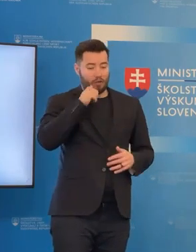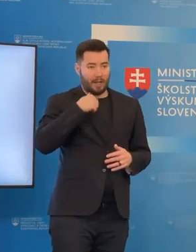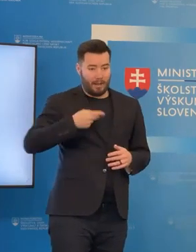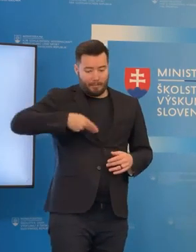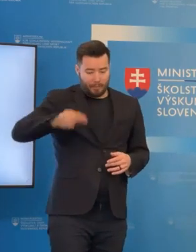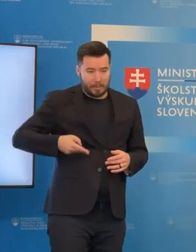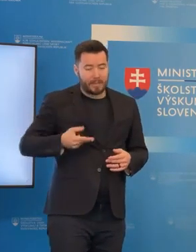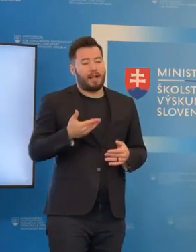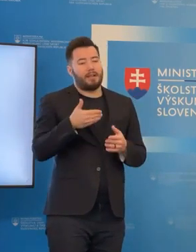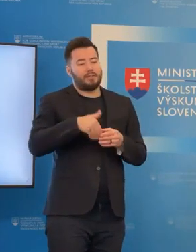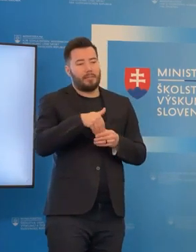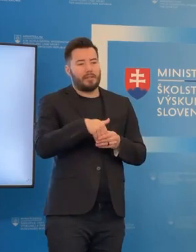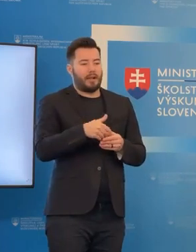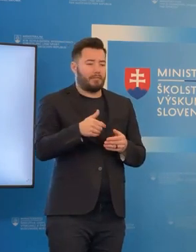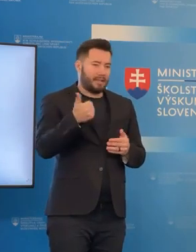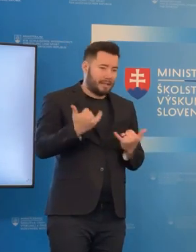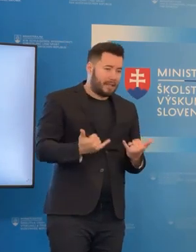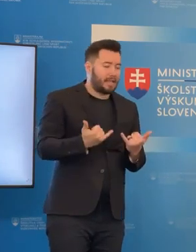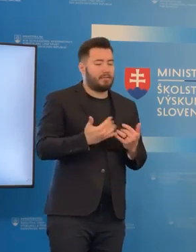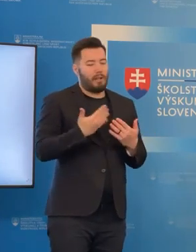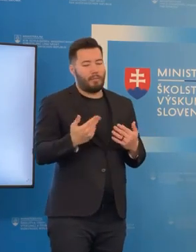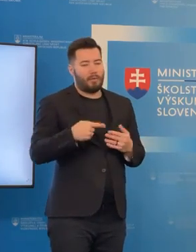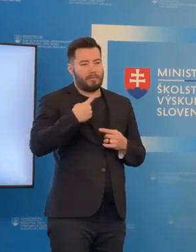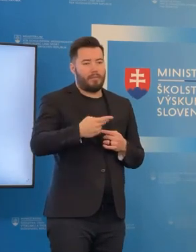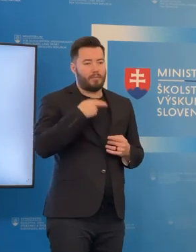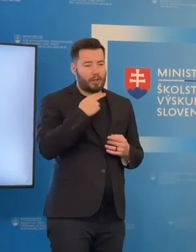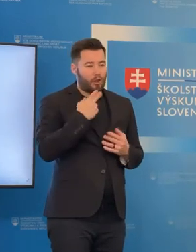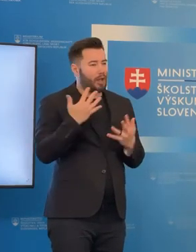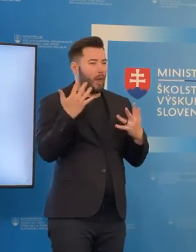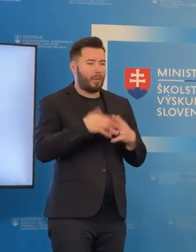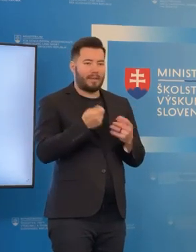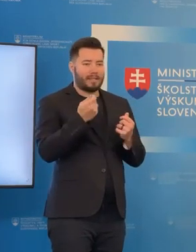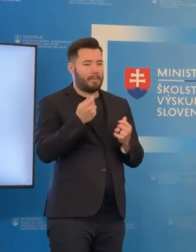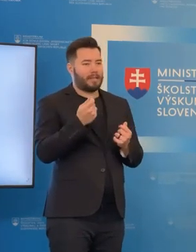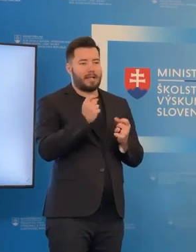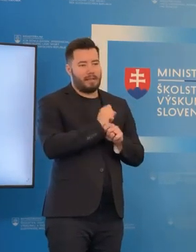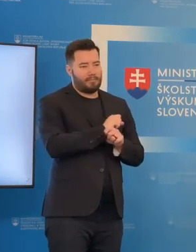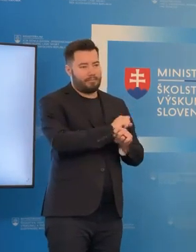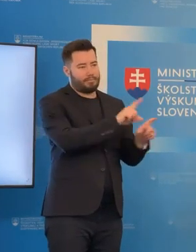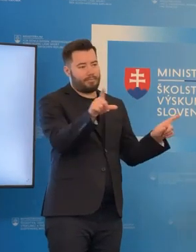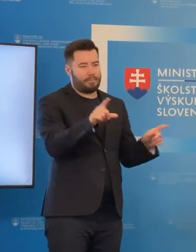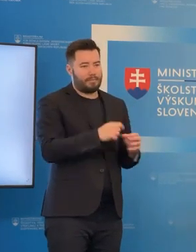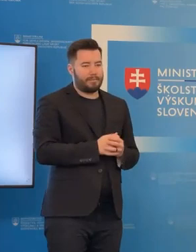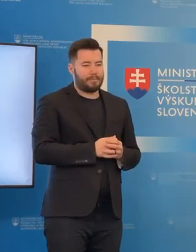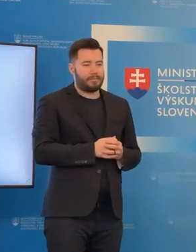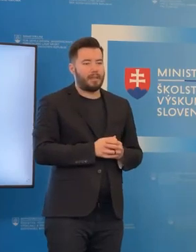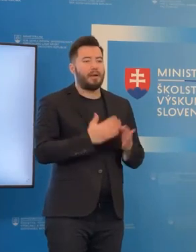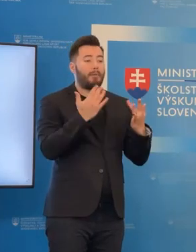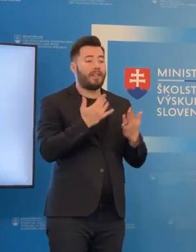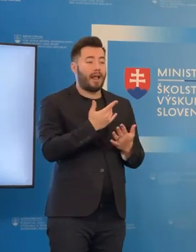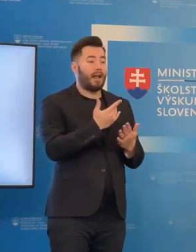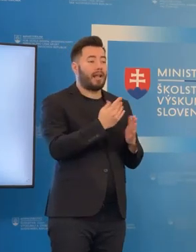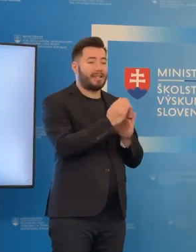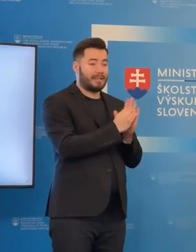predpokladám, že v priebehu dnešného respektíve pondelňajšieho dňa budú automaticky tieto finančné prostriedky na základe tohto nápočtu